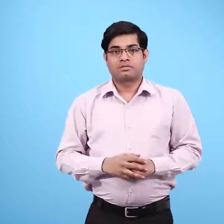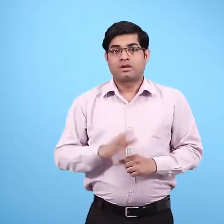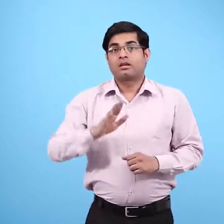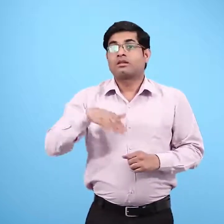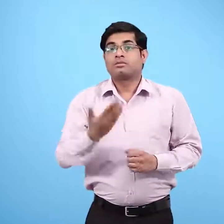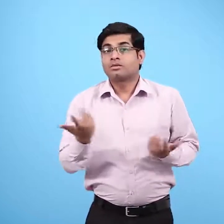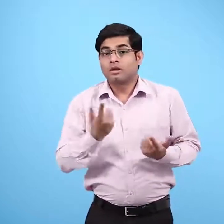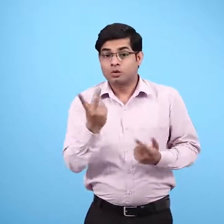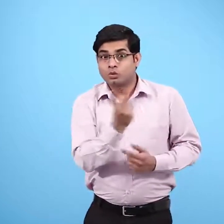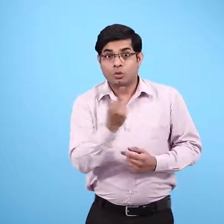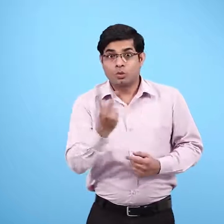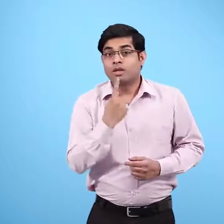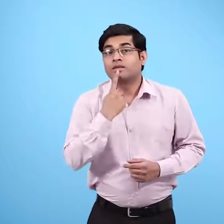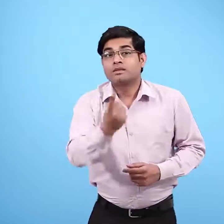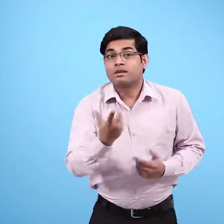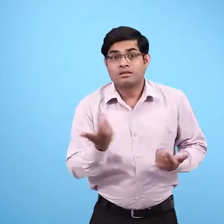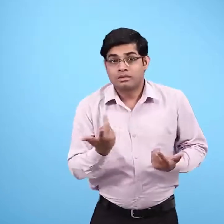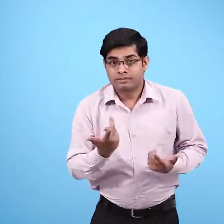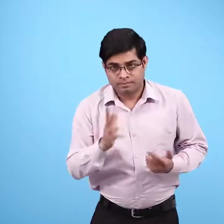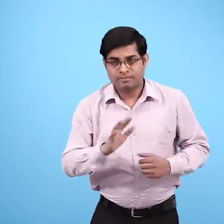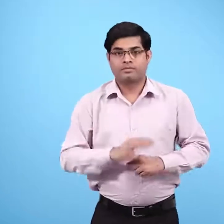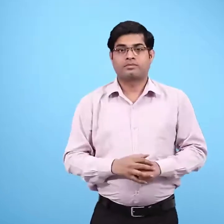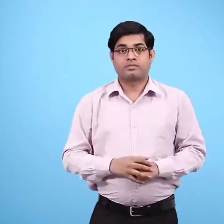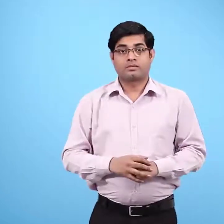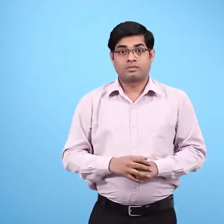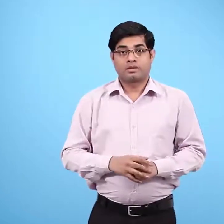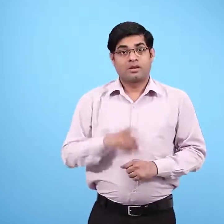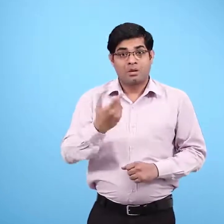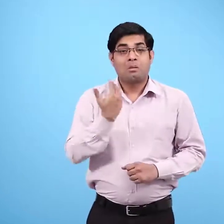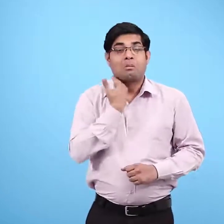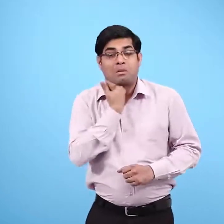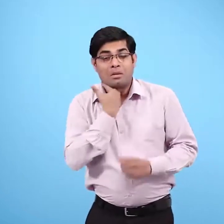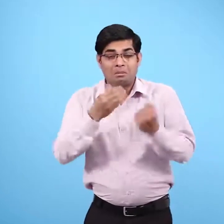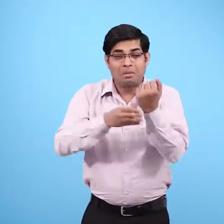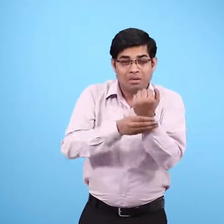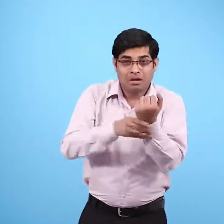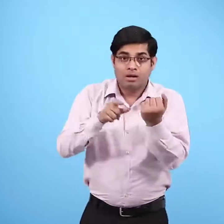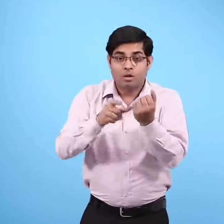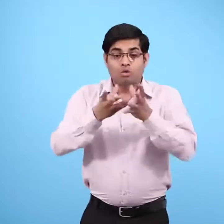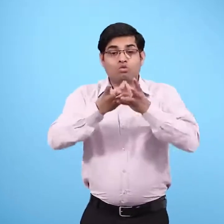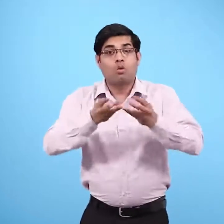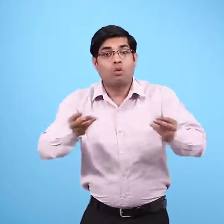दोनों बच्चों को कहा कि तुम्हारी बिमारी का एक ही इलाज है